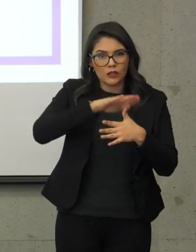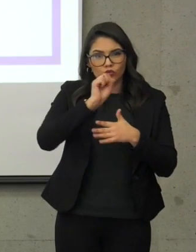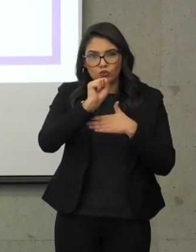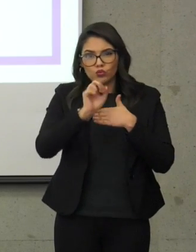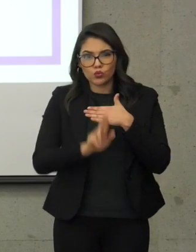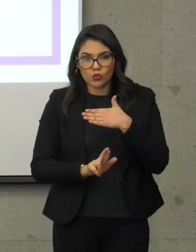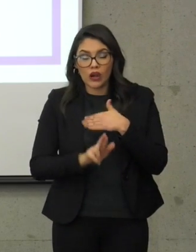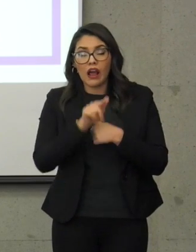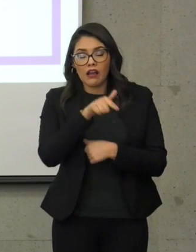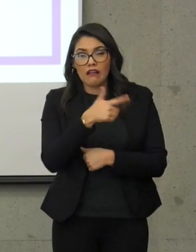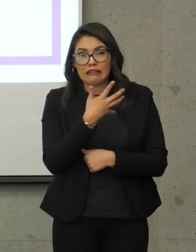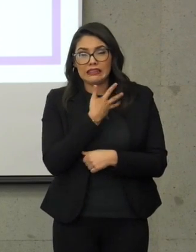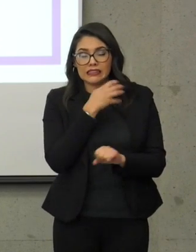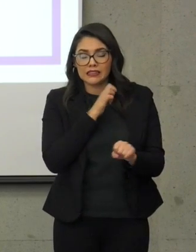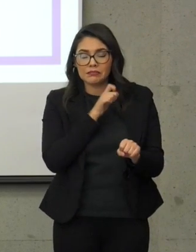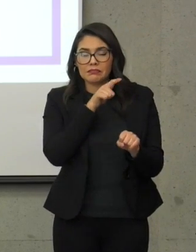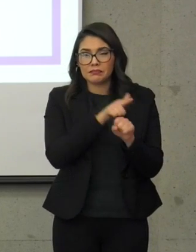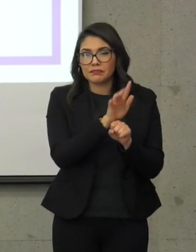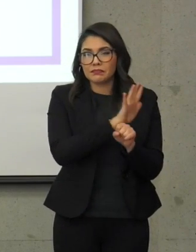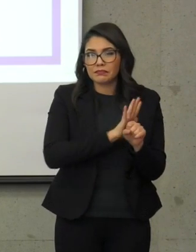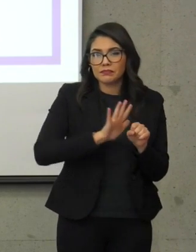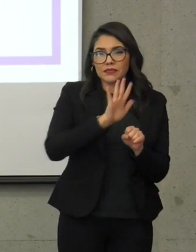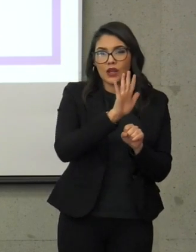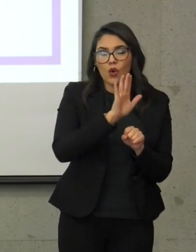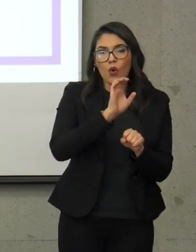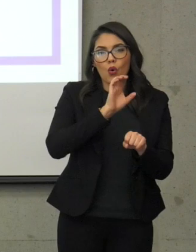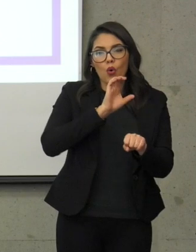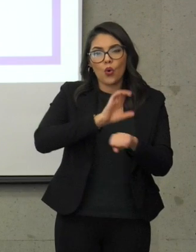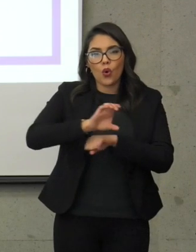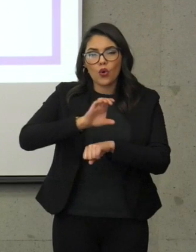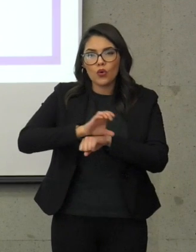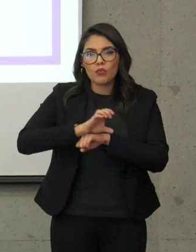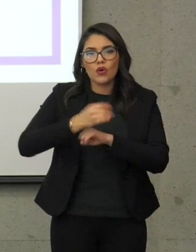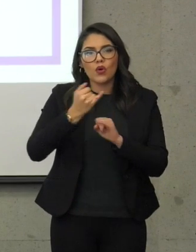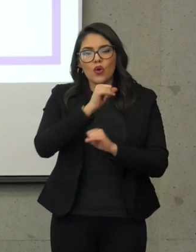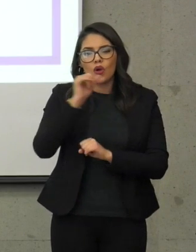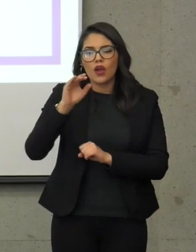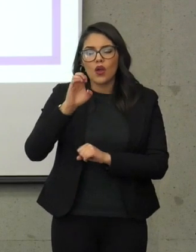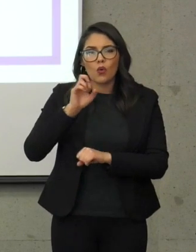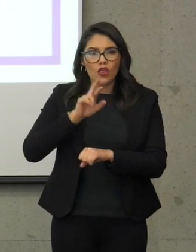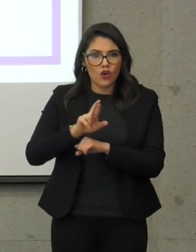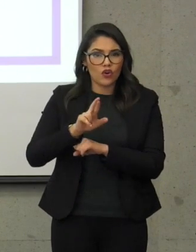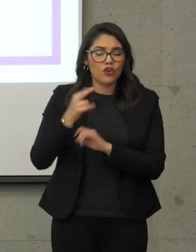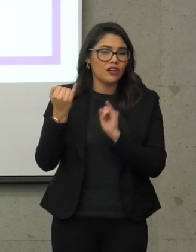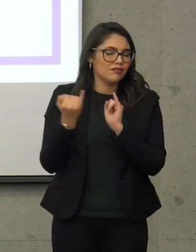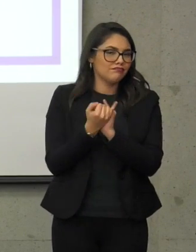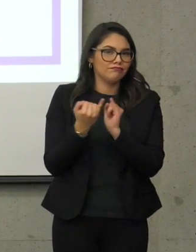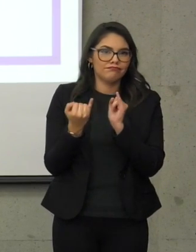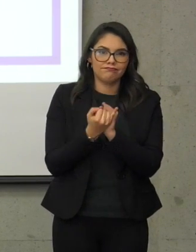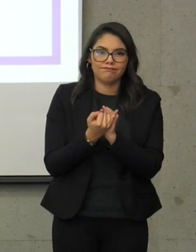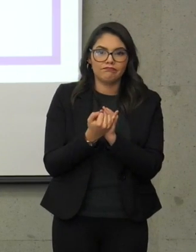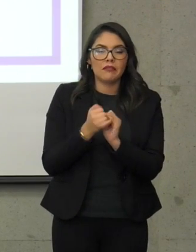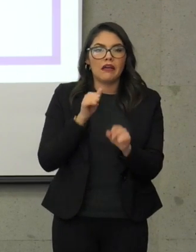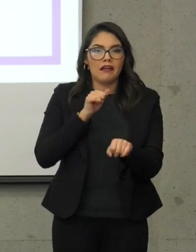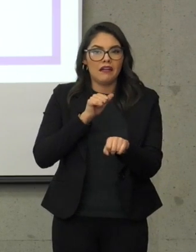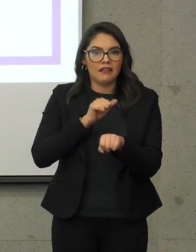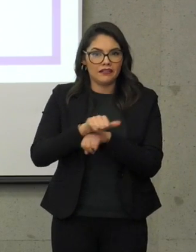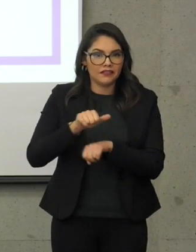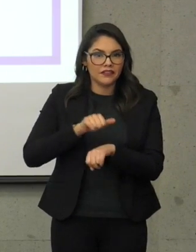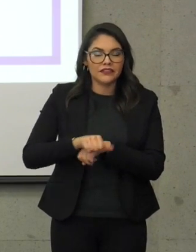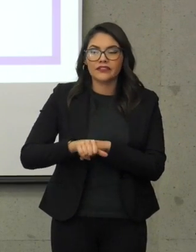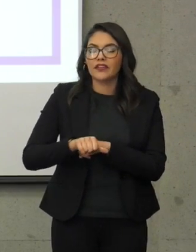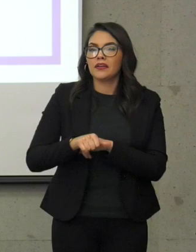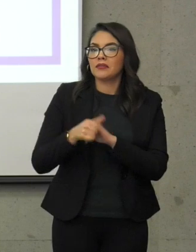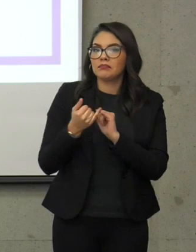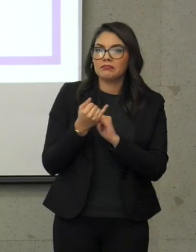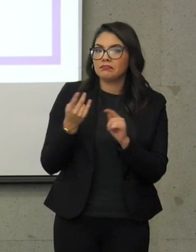específicamente con colombianos y con ecuatorianos argentinos, en